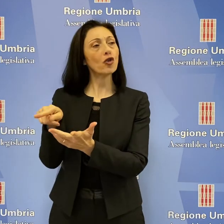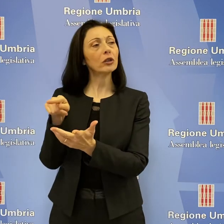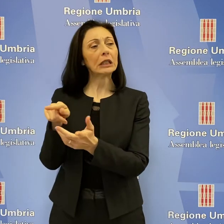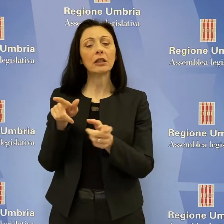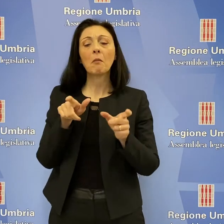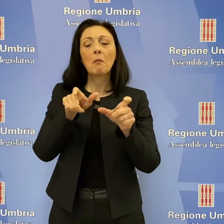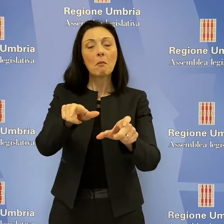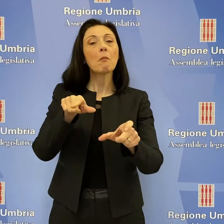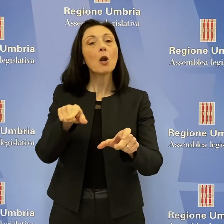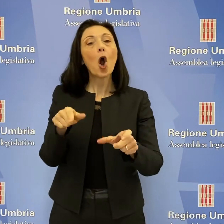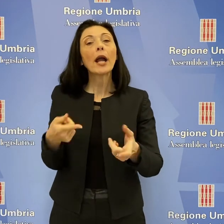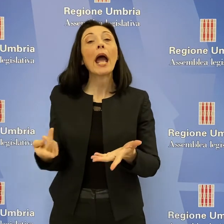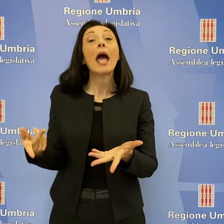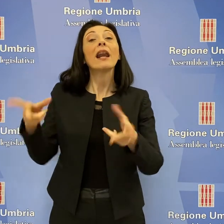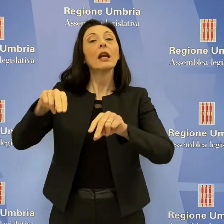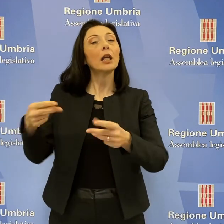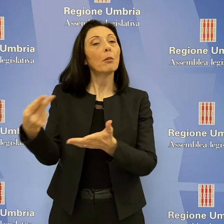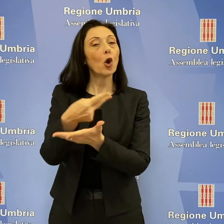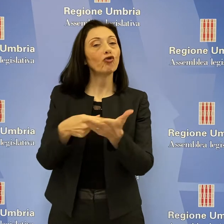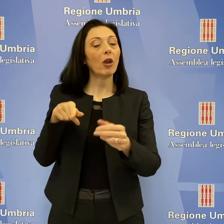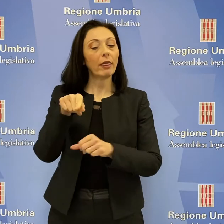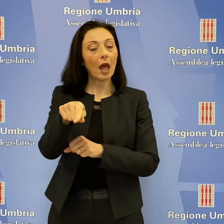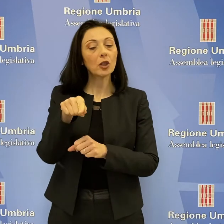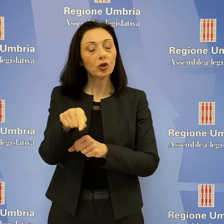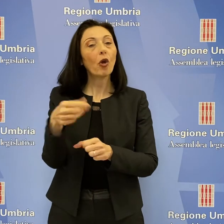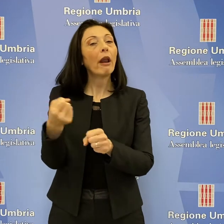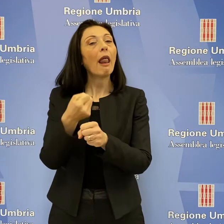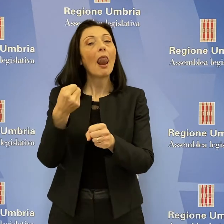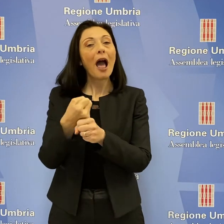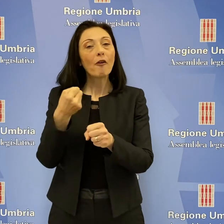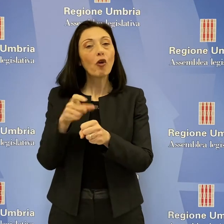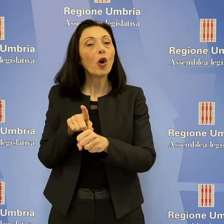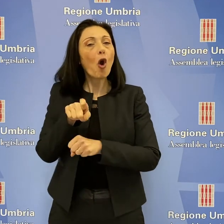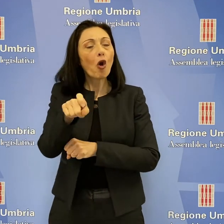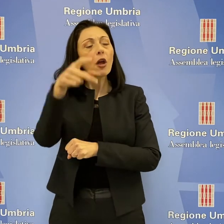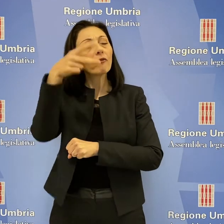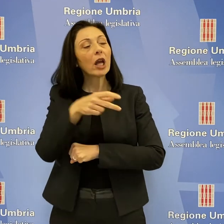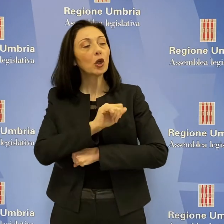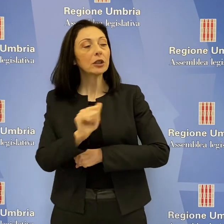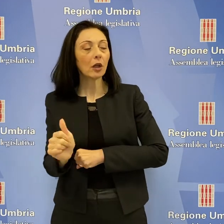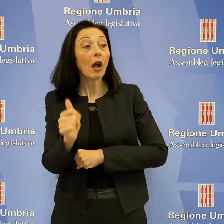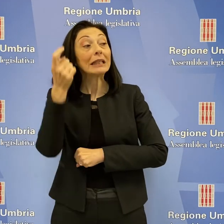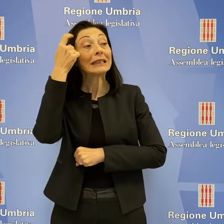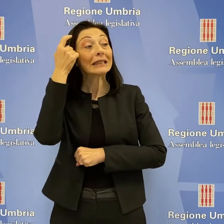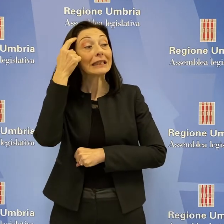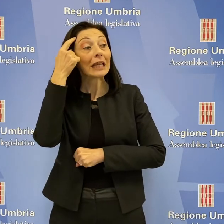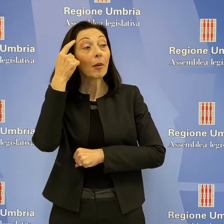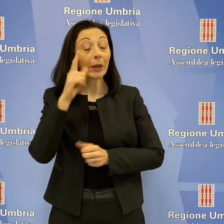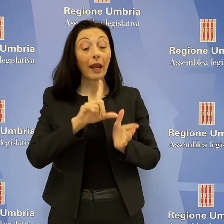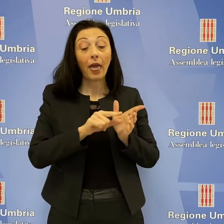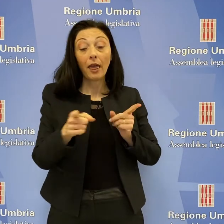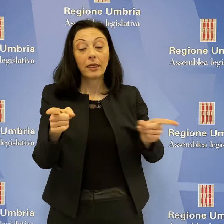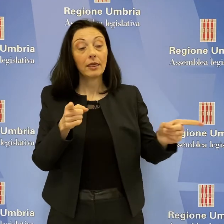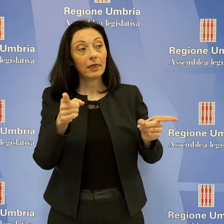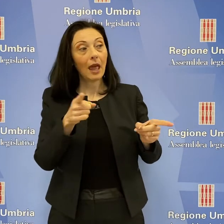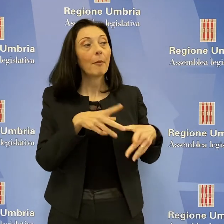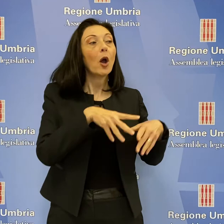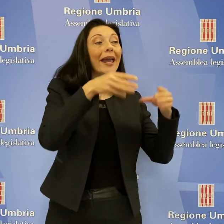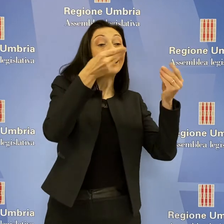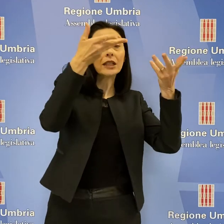fermo e alla riprogettazione dei lavori di oncologia corrispondano al vero. Quindi per conoscere le tempistiche per l'avvio e la conclusione dell'ampliamento e dell